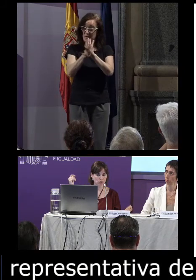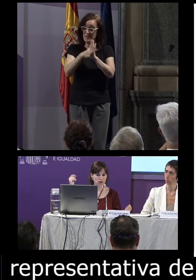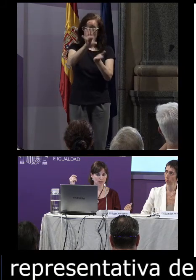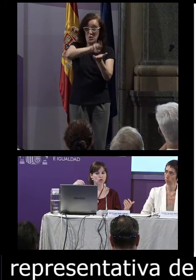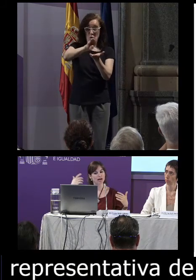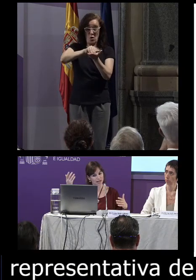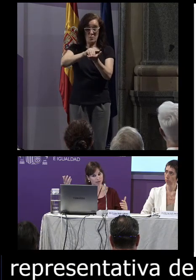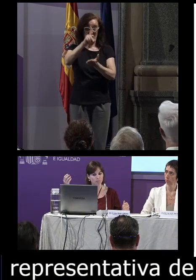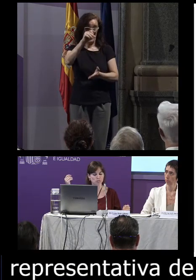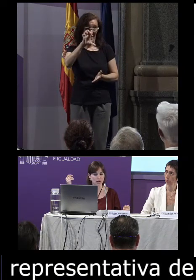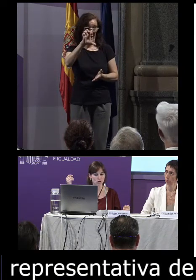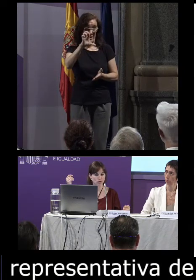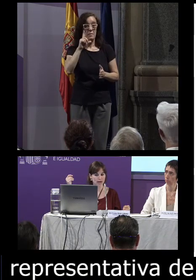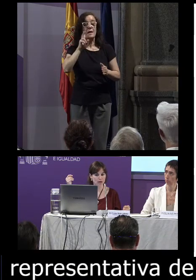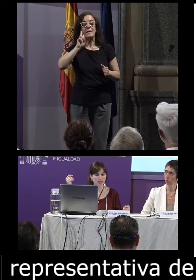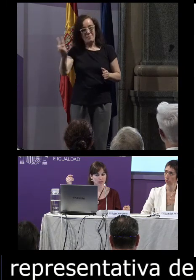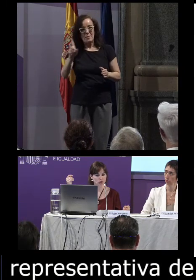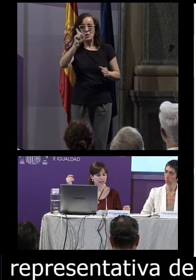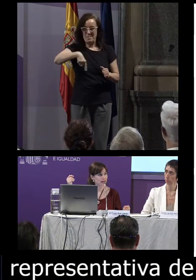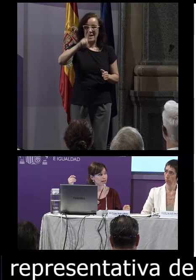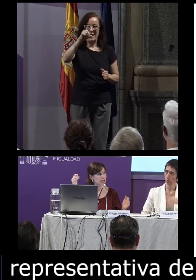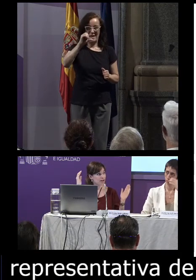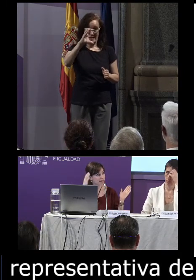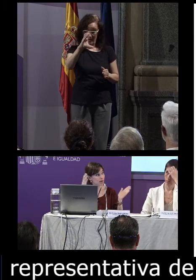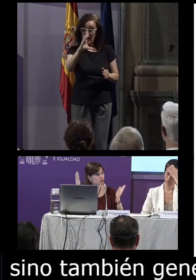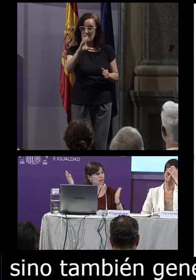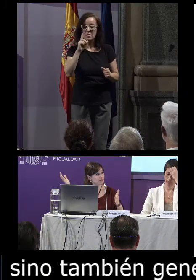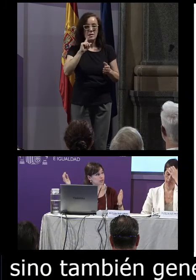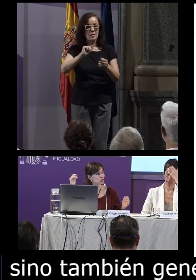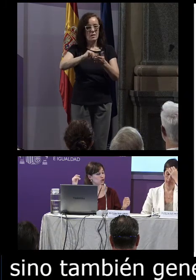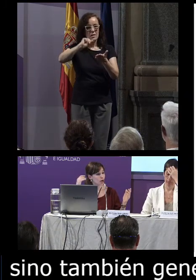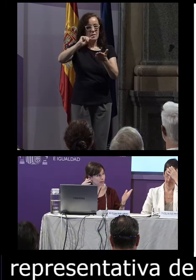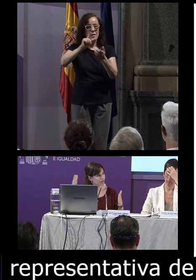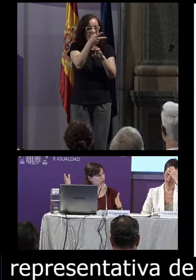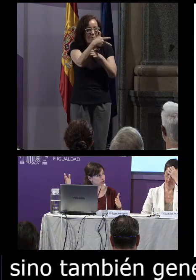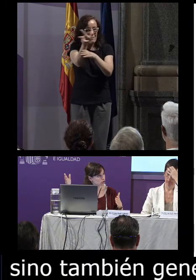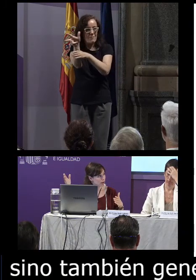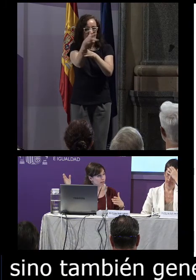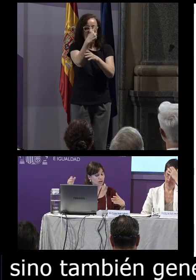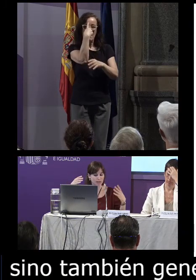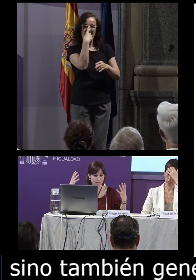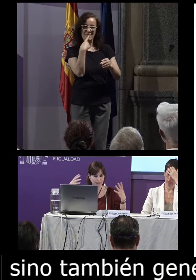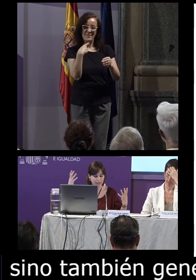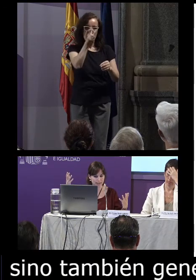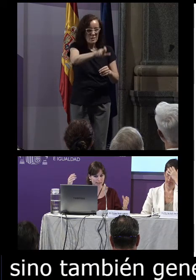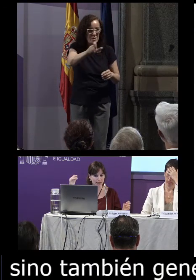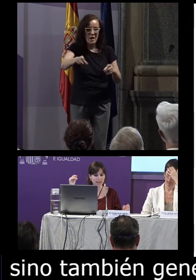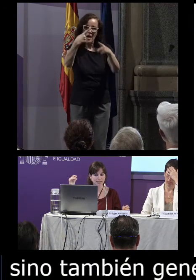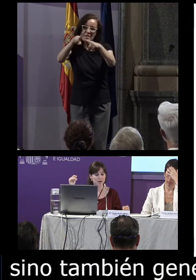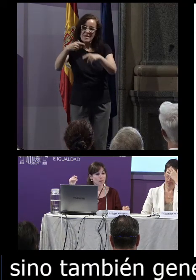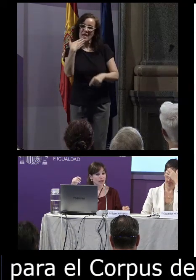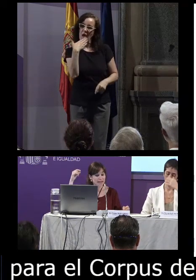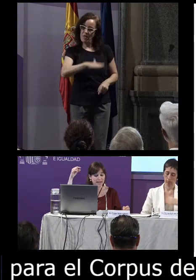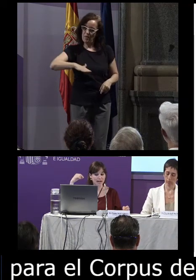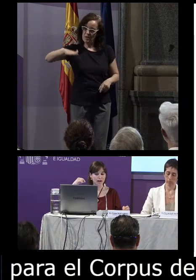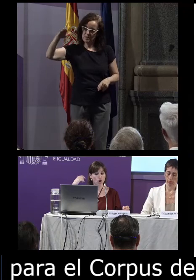lengua de signos española y veremos para el corpus de la lengua de signos catalana filmamos a distintos perfilos de usuarios además de distintas edades